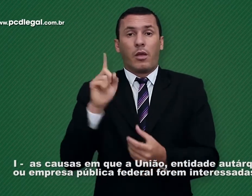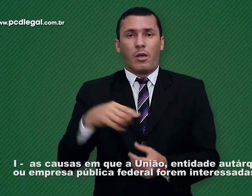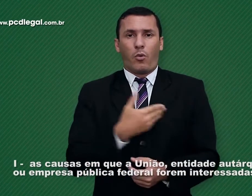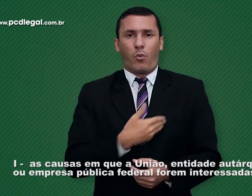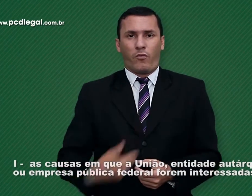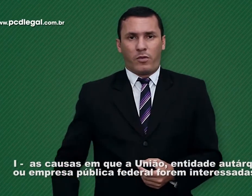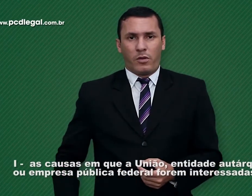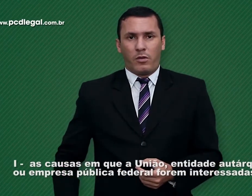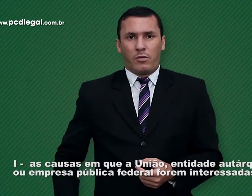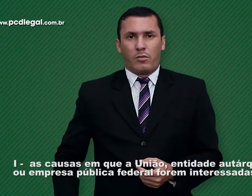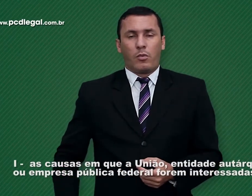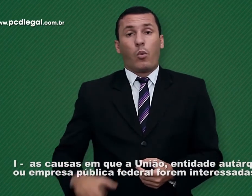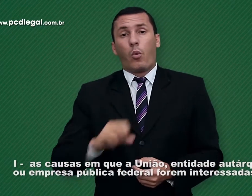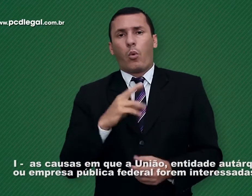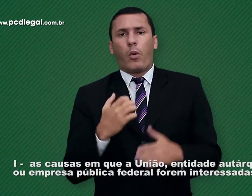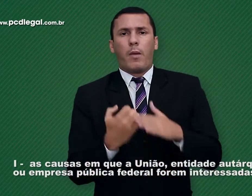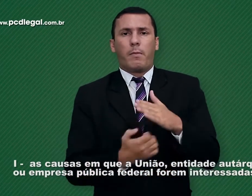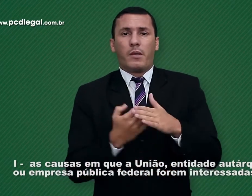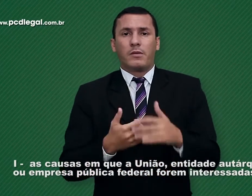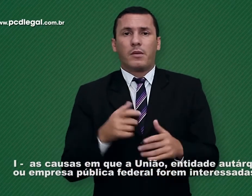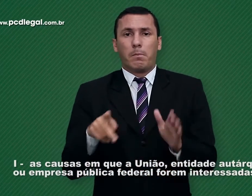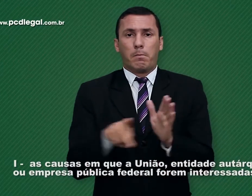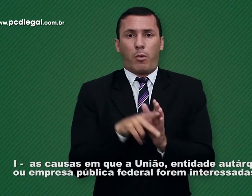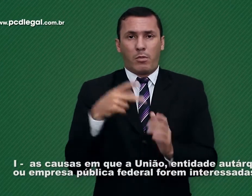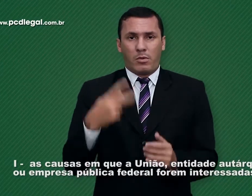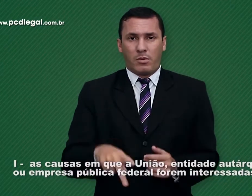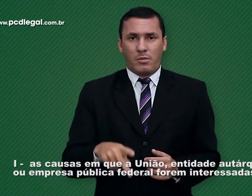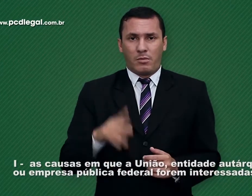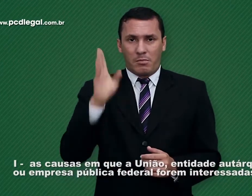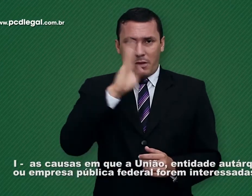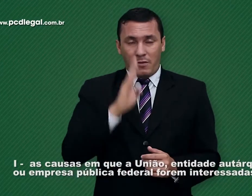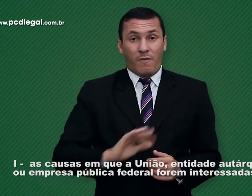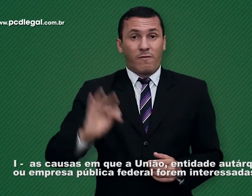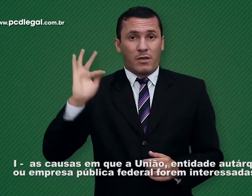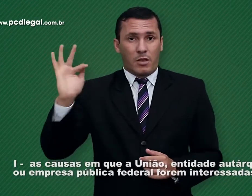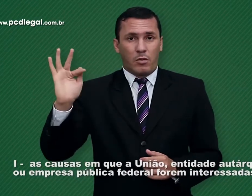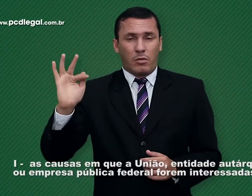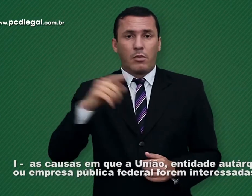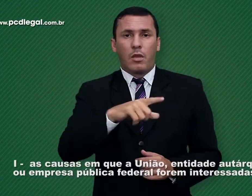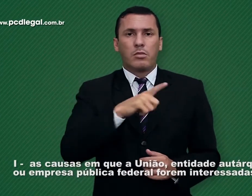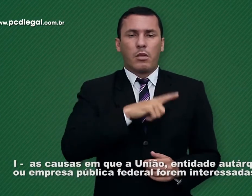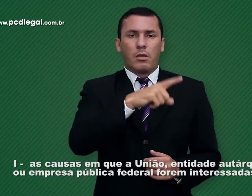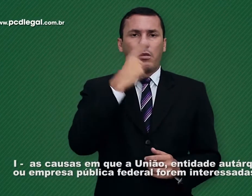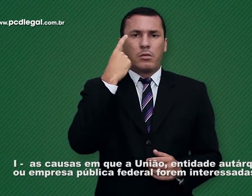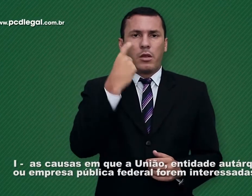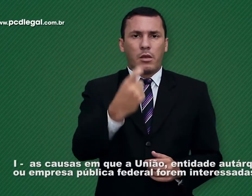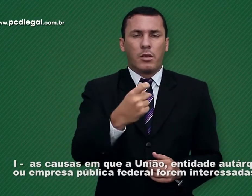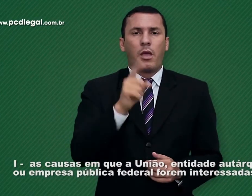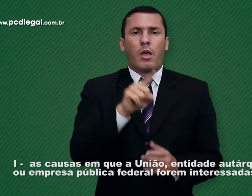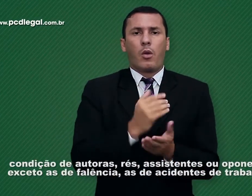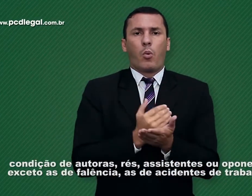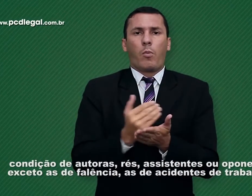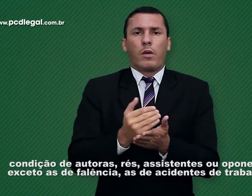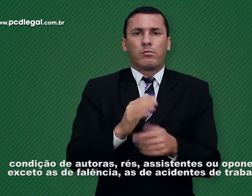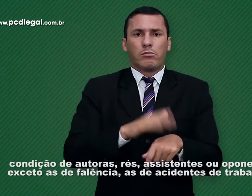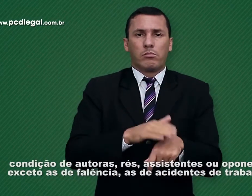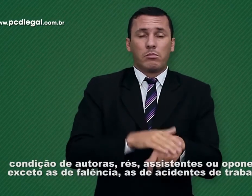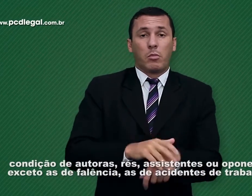em que a União, entidade autárquica ou empresa pública federal forem interessadas na condição de